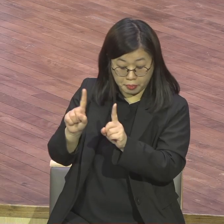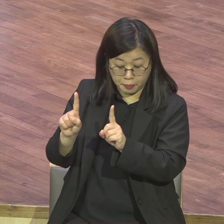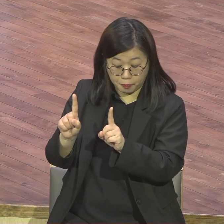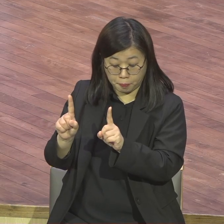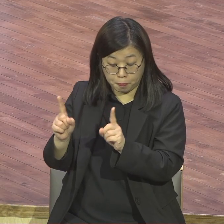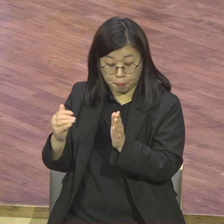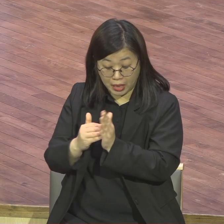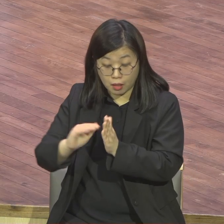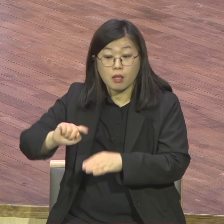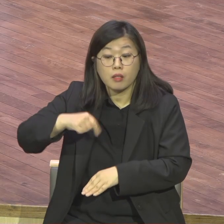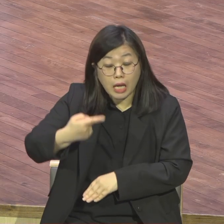교회